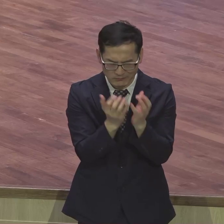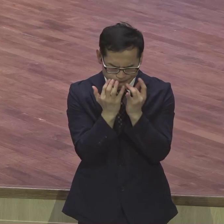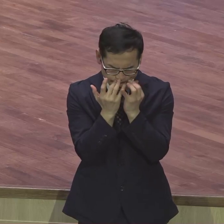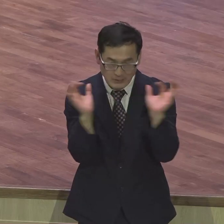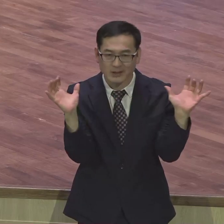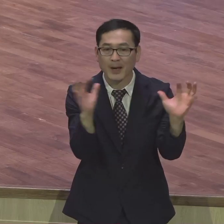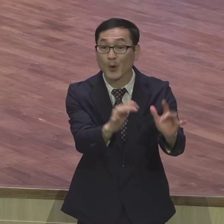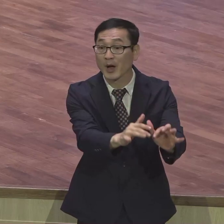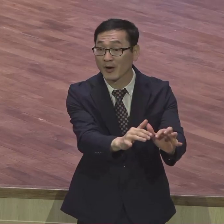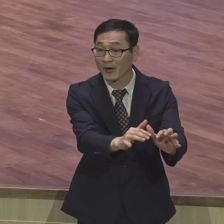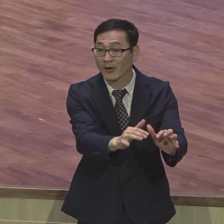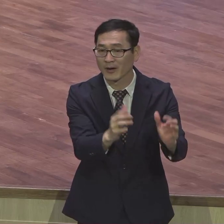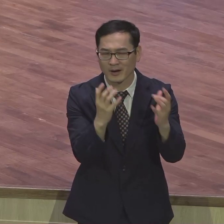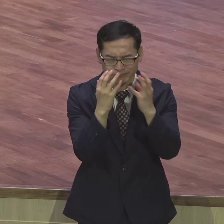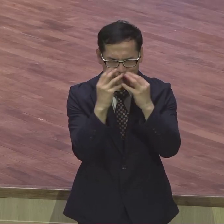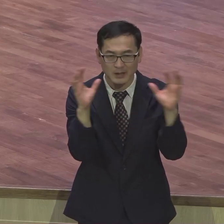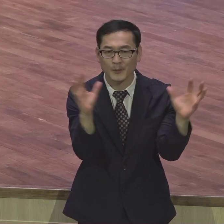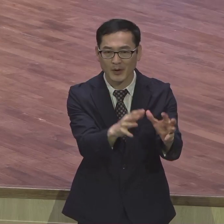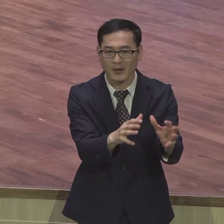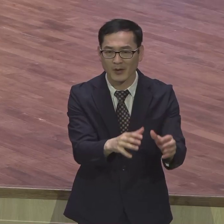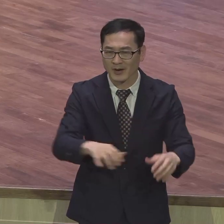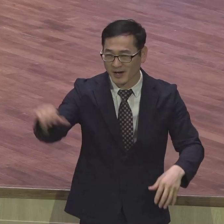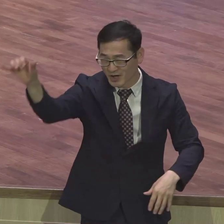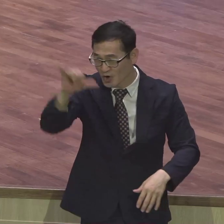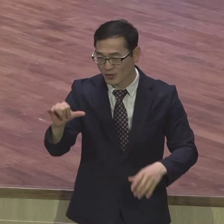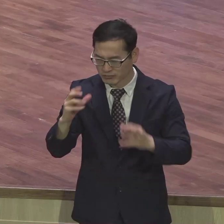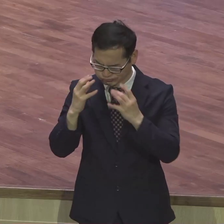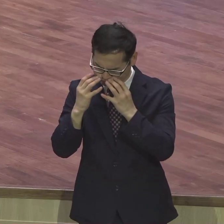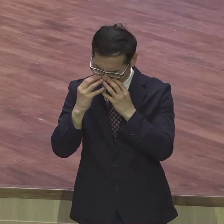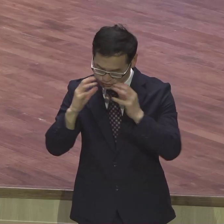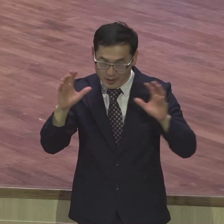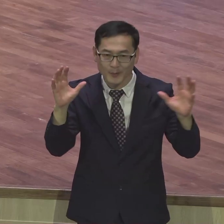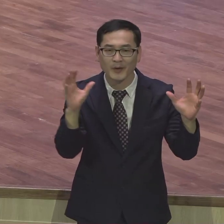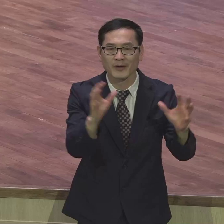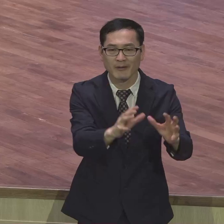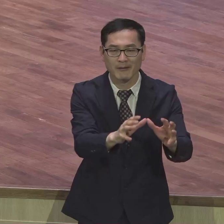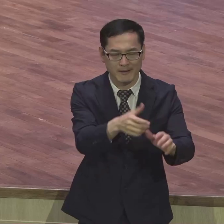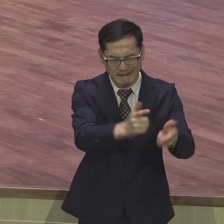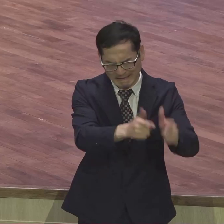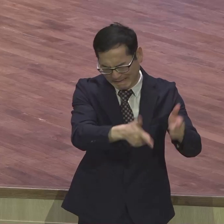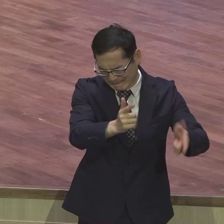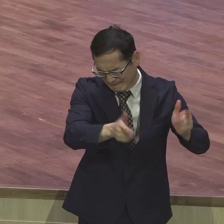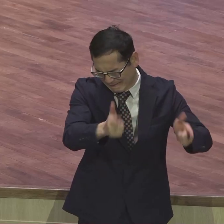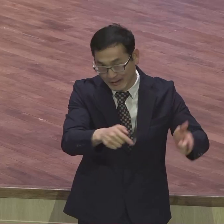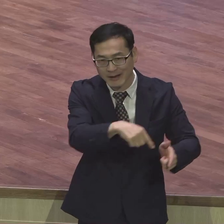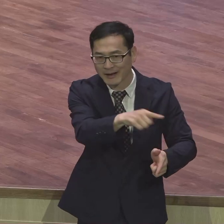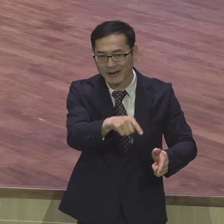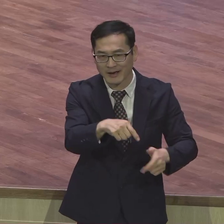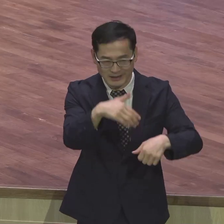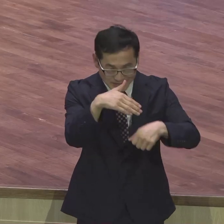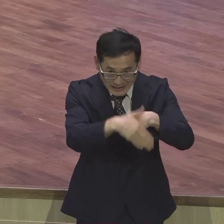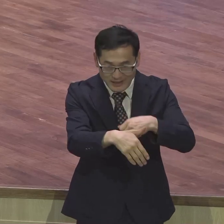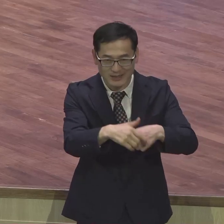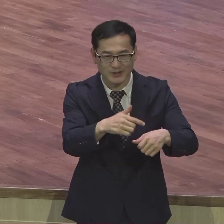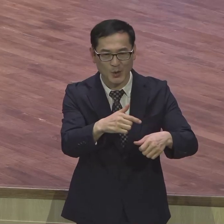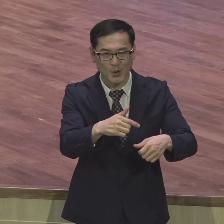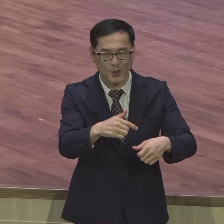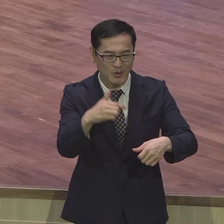모여있어요 팔도광산 다 모여있습니다 문화가 다 다릅니다 수준이 다릅니다 행편이 다릅니다 여건이 다